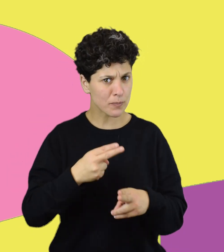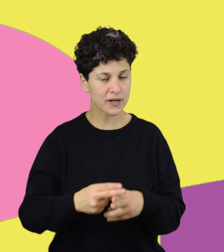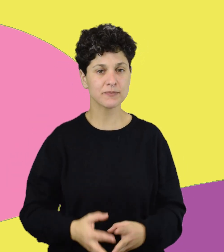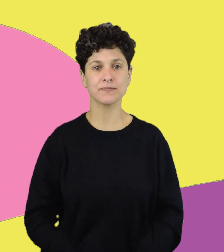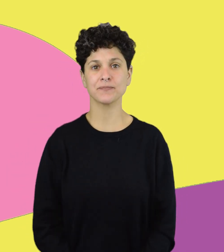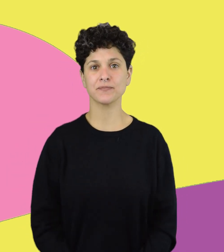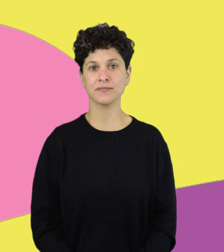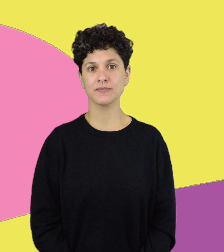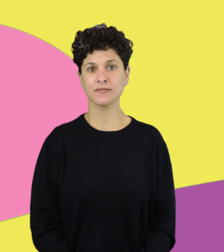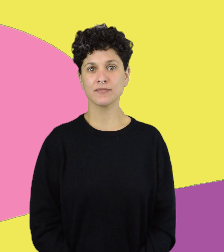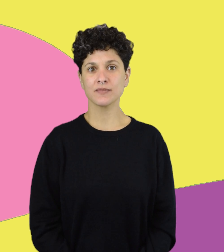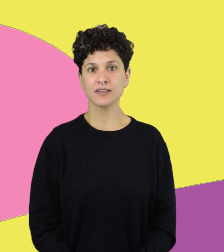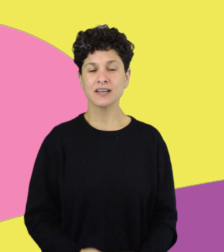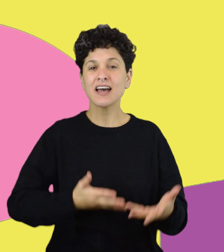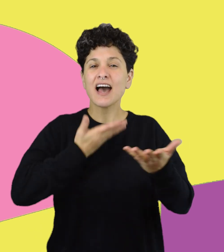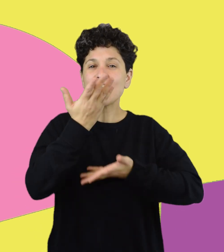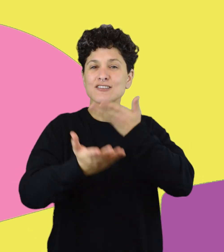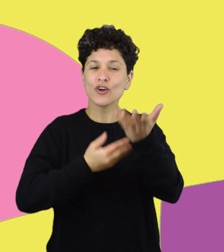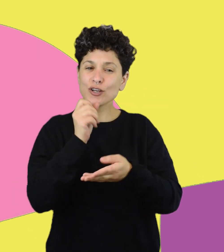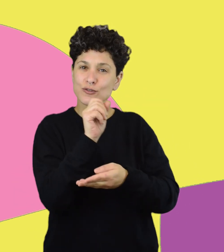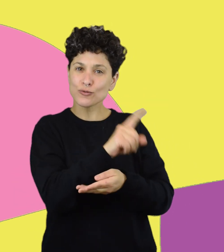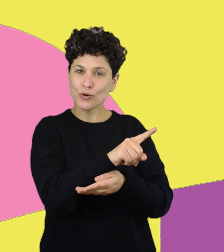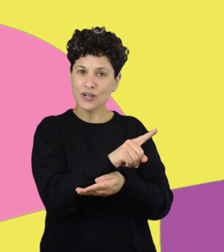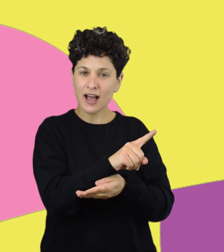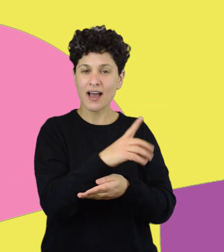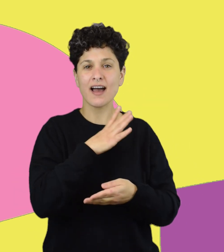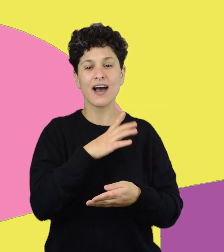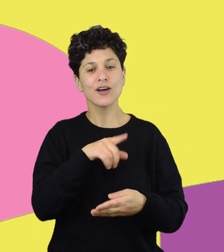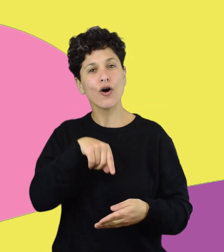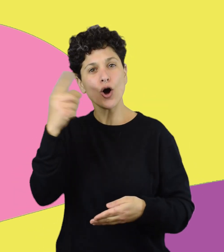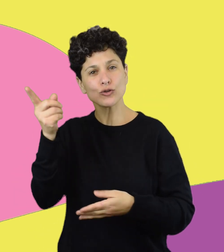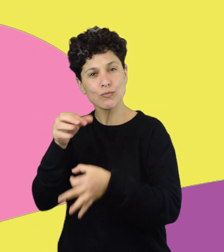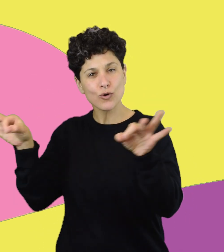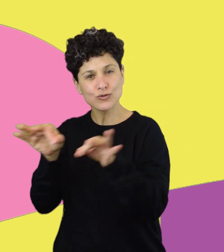¿Cuál de sus letras fue musicalizada por el argentino Astor Piazzolla?